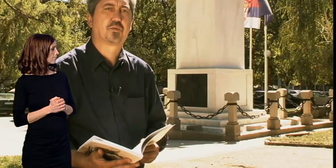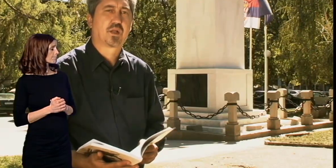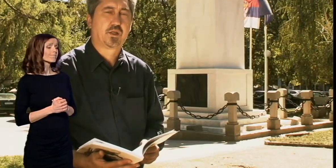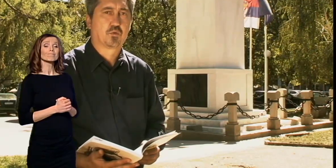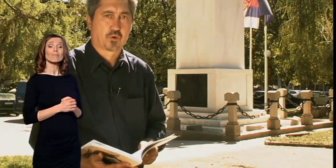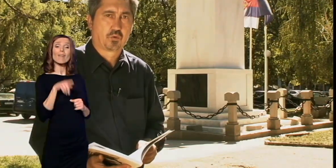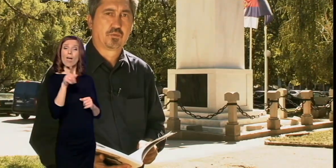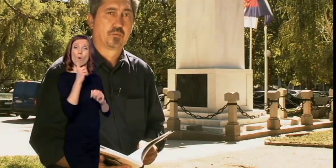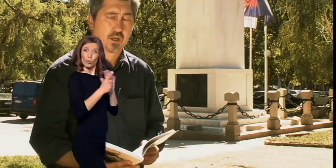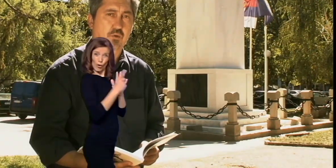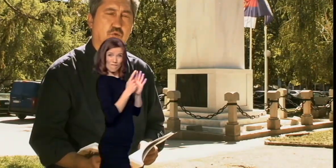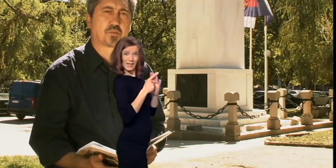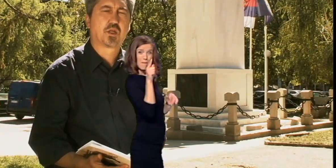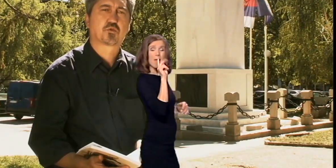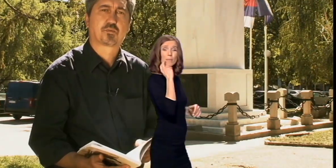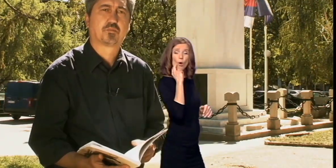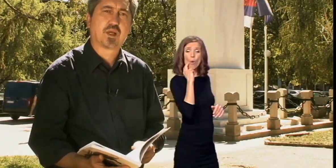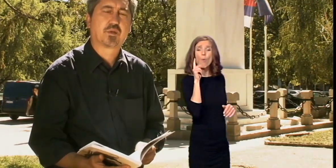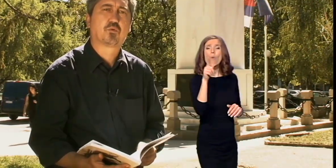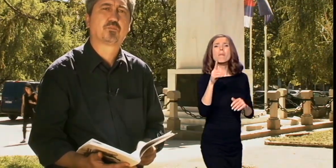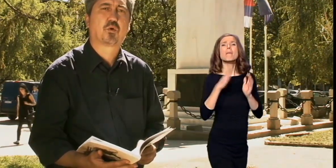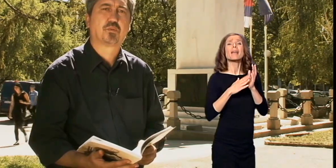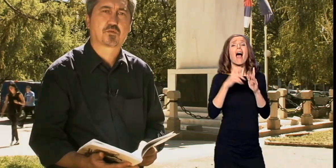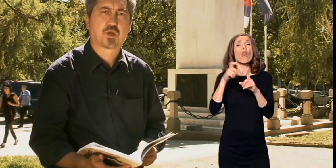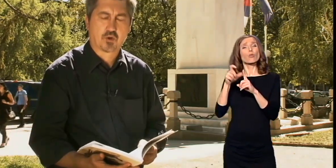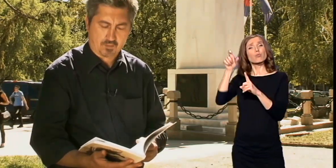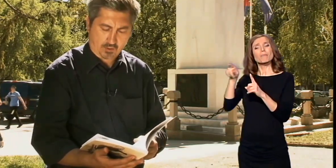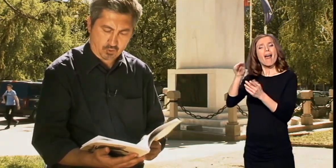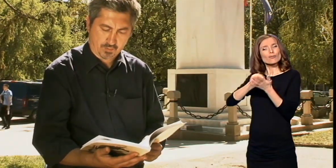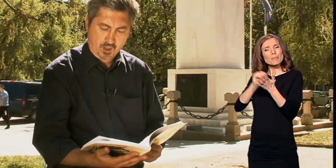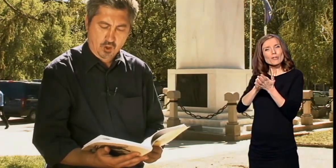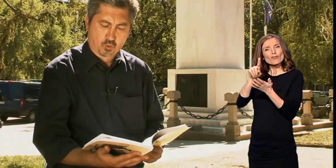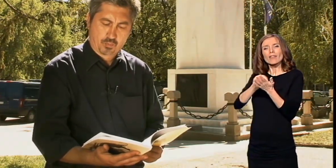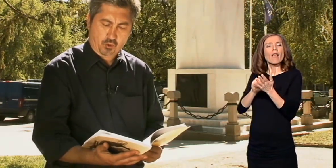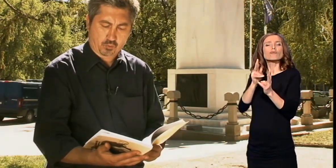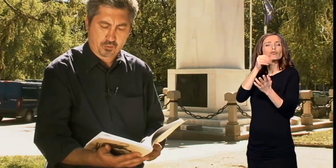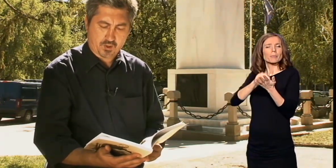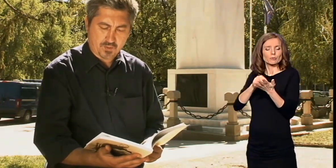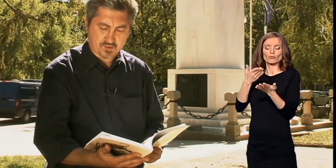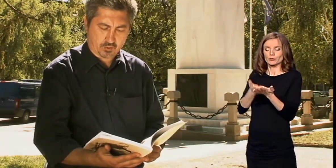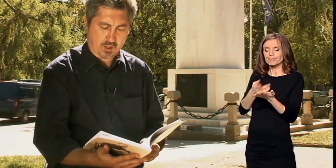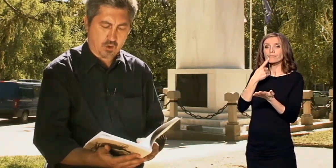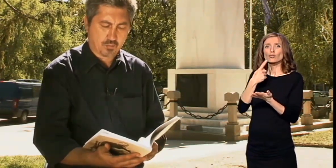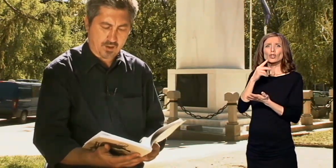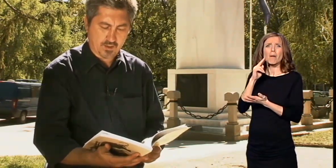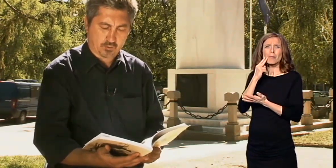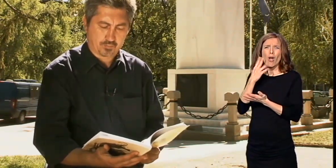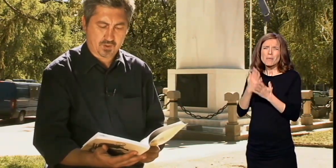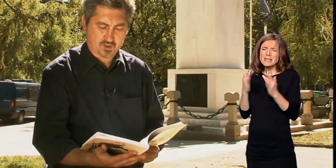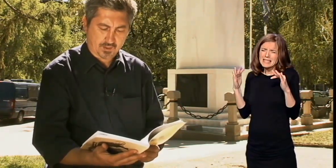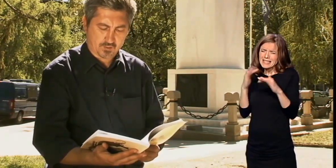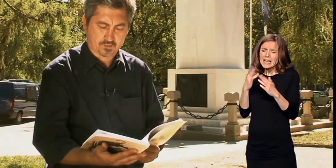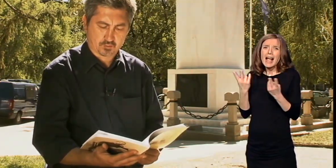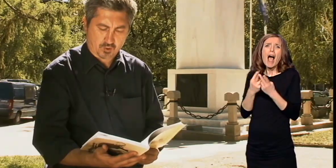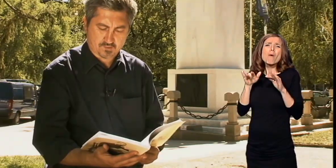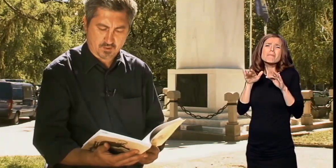Tadašnje prilike u Prokuplju, Mihajlo Dušmanić u svom dnevniku opisuje ovako. U Prokuplju je gmizalo kao u Mravinjaku.